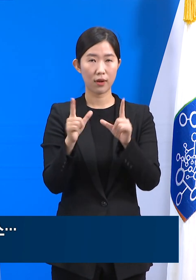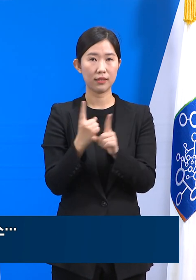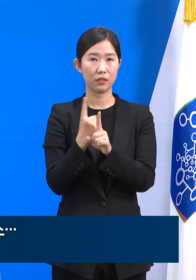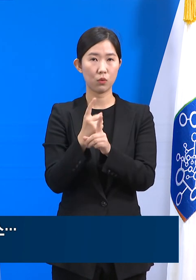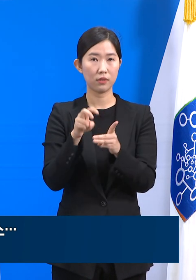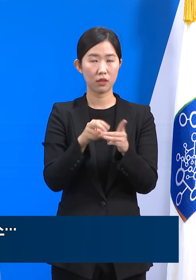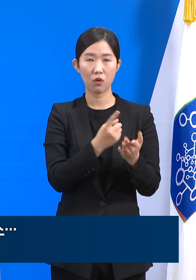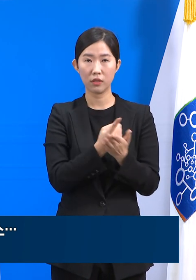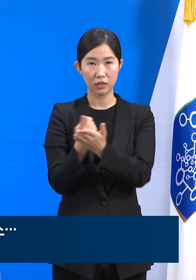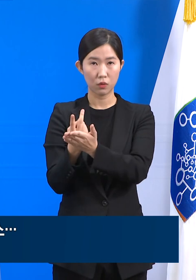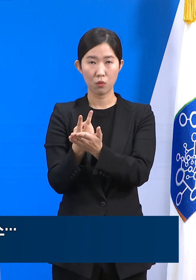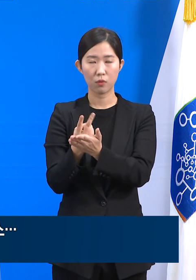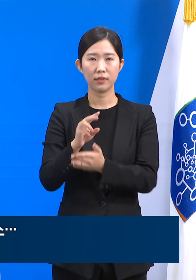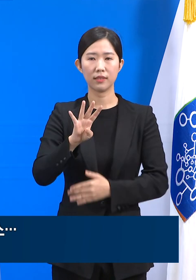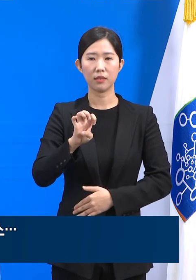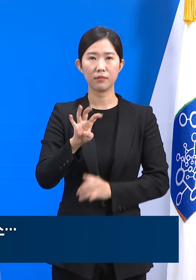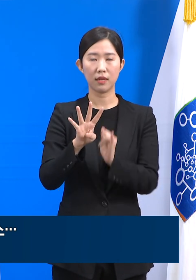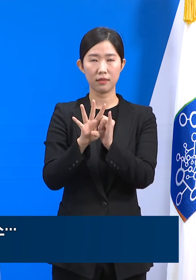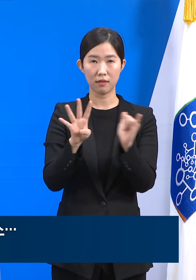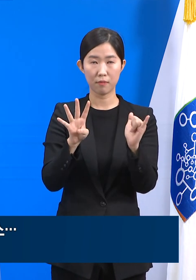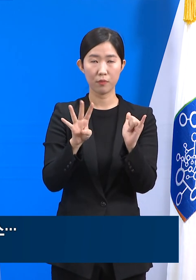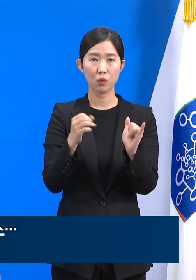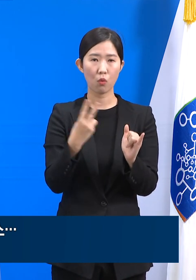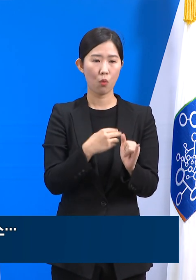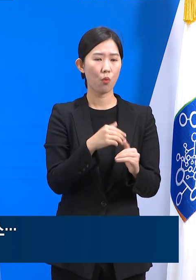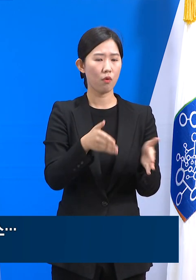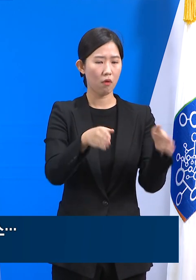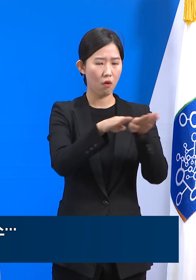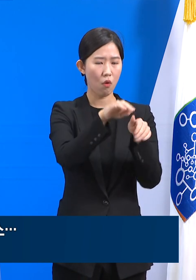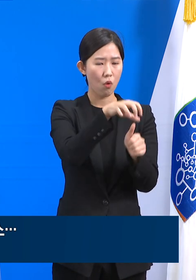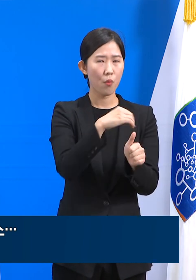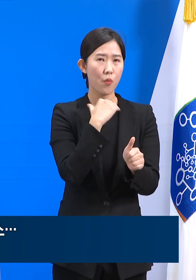44명, 그리고 대기하고 있는 분이 104명이라고 합니다.